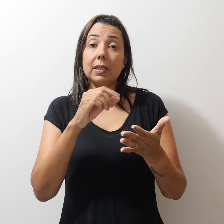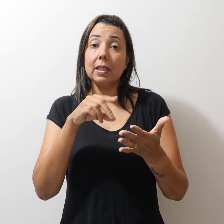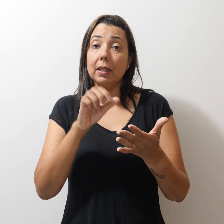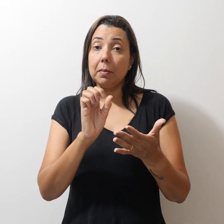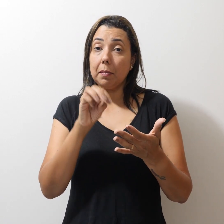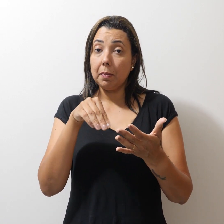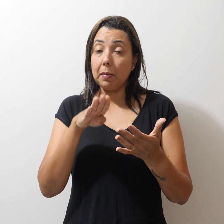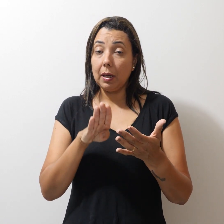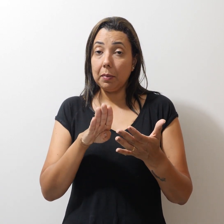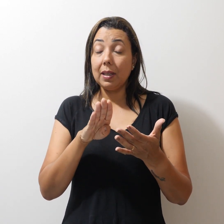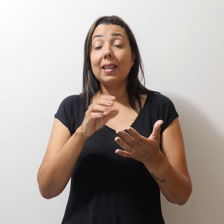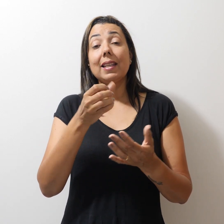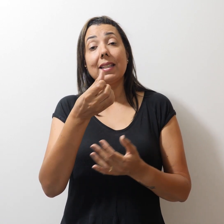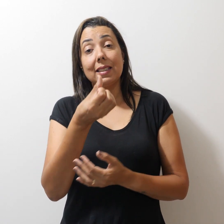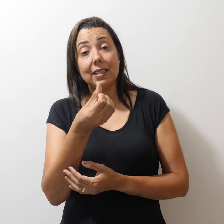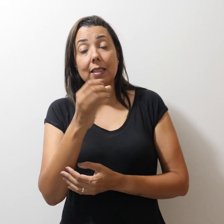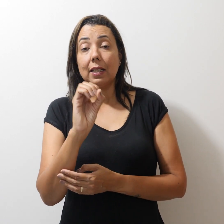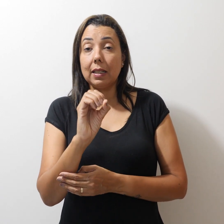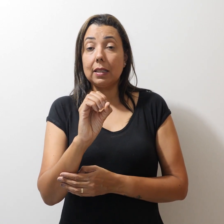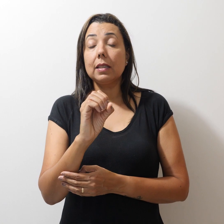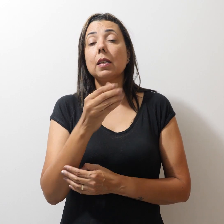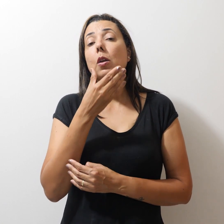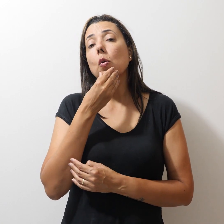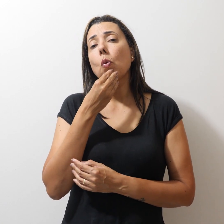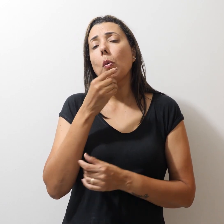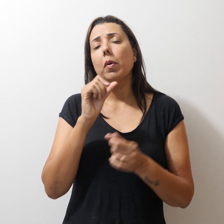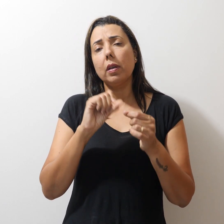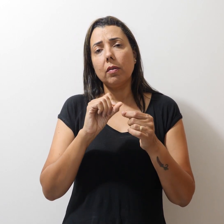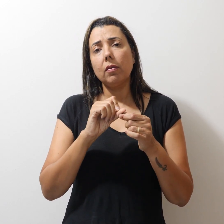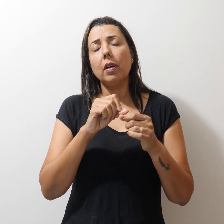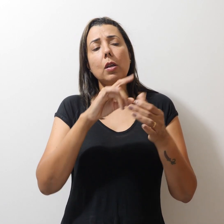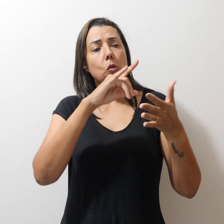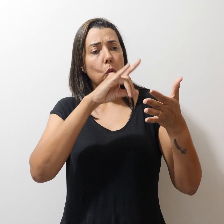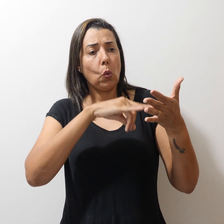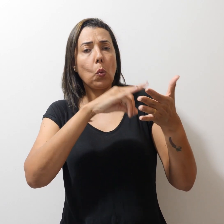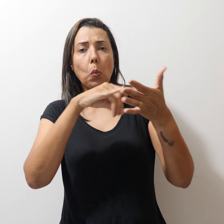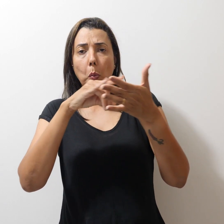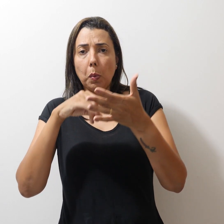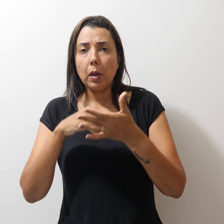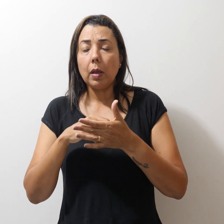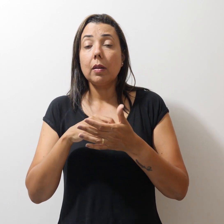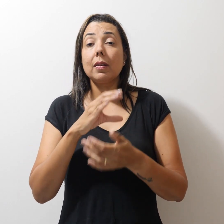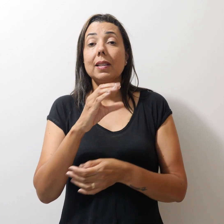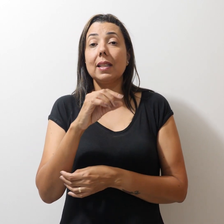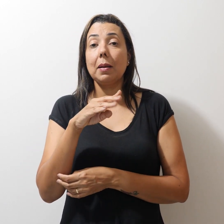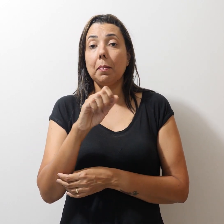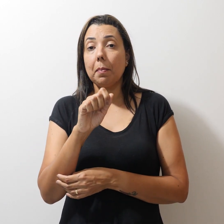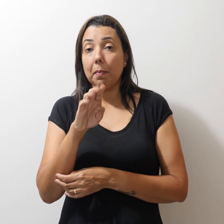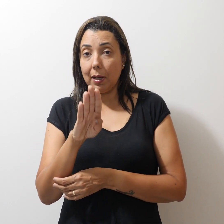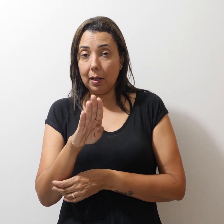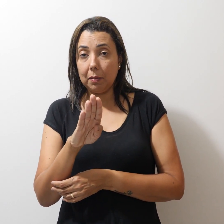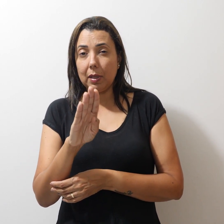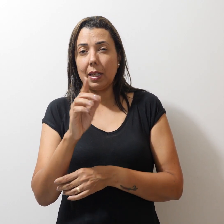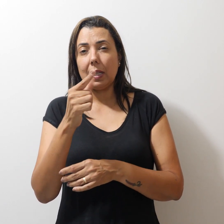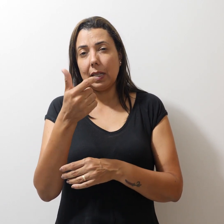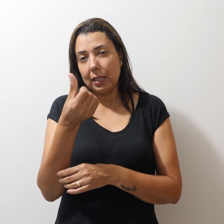Anos e Diógenes é quem produziu o documentário CEMAB, Seis Décadas de História.